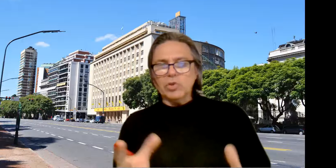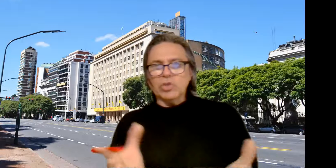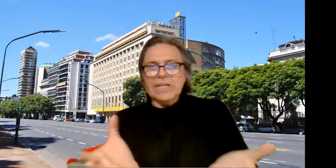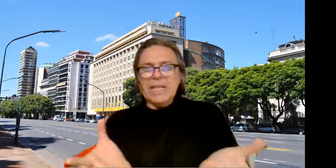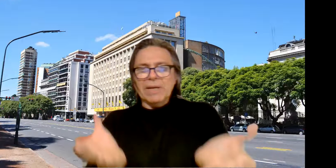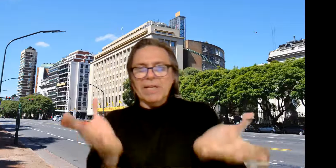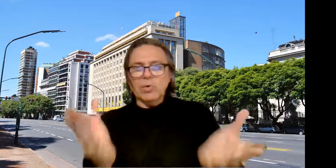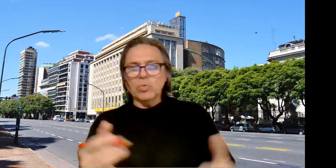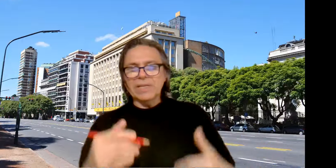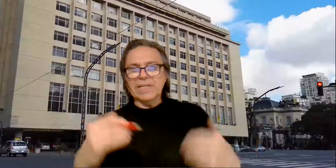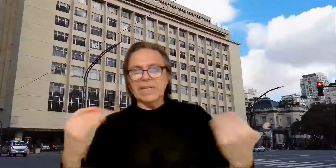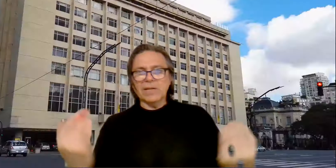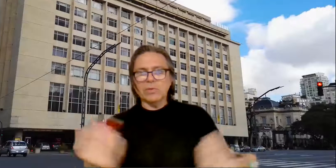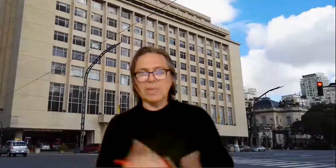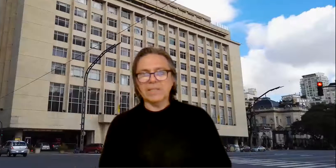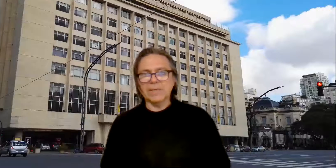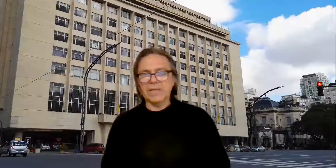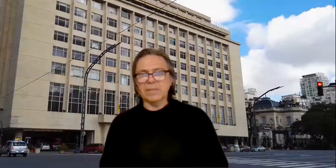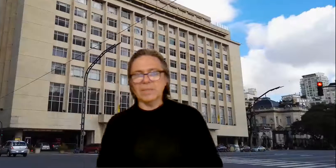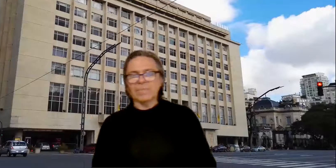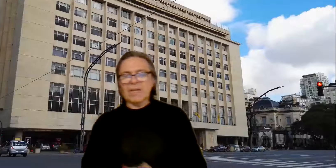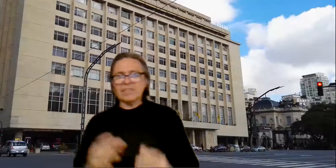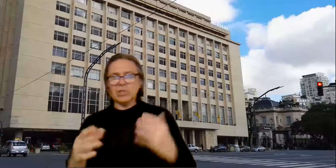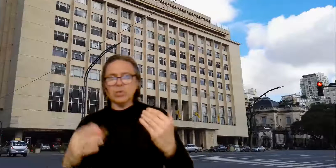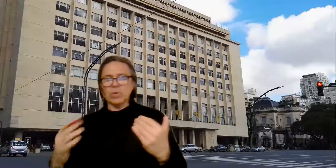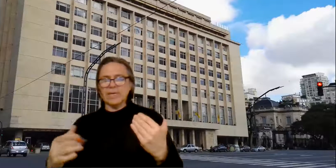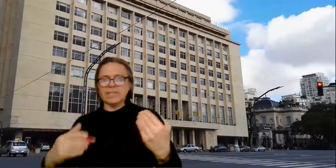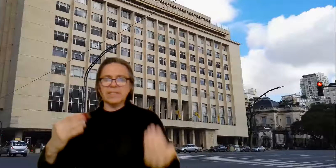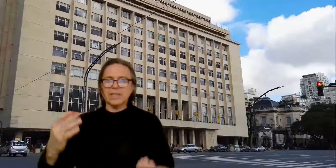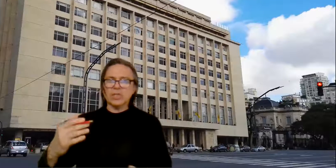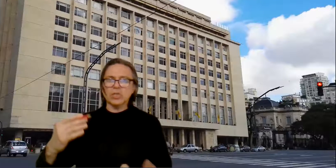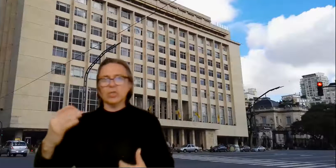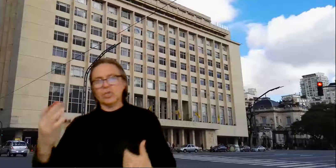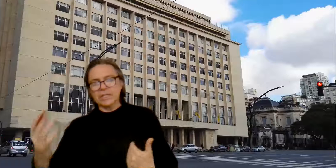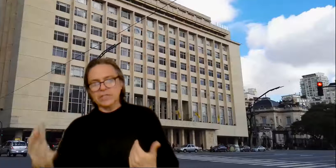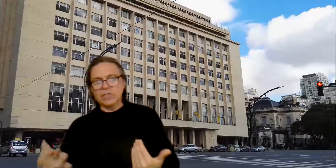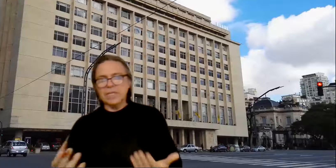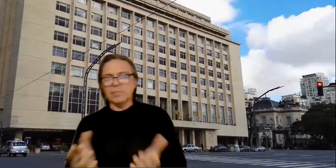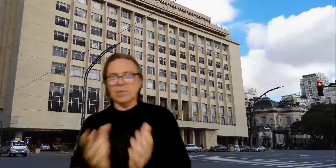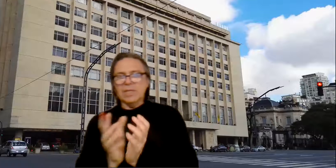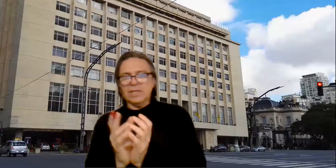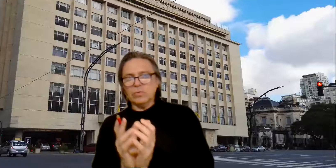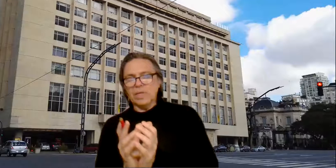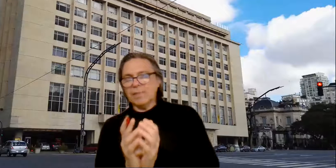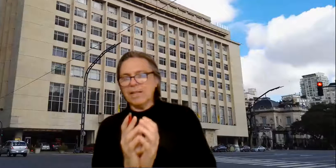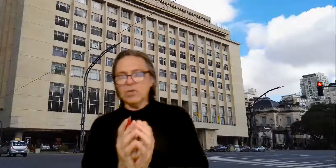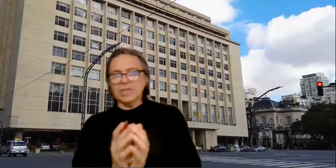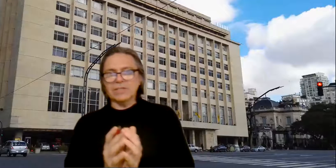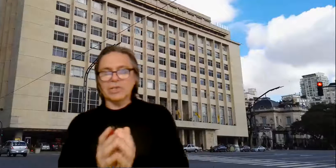en donde elevan el volumen y generan una planta baja libre. Acá se conjuga la estética de eco con el racionalismo, que es una paradoja dentro de